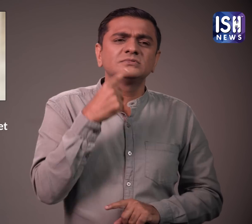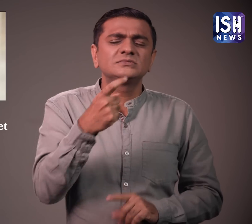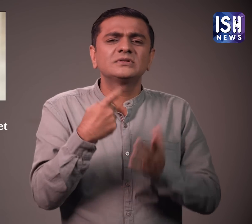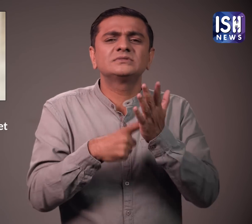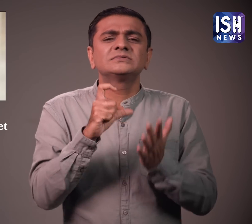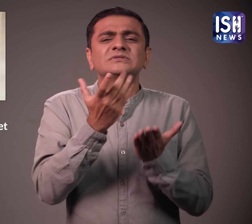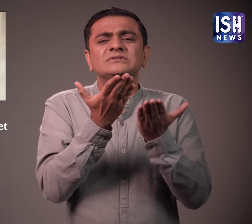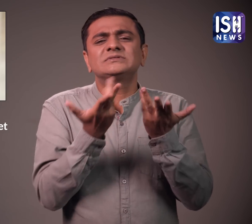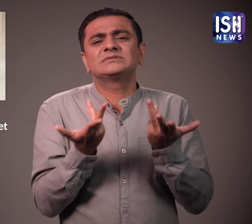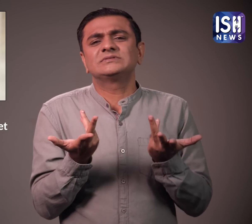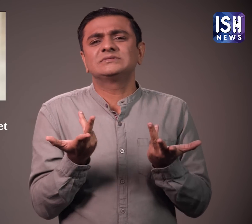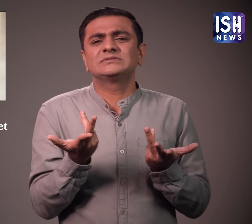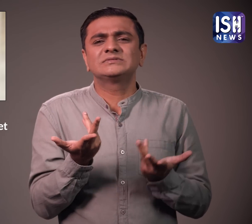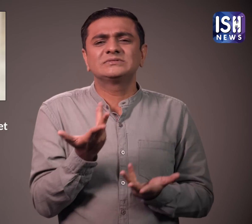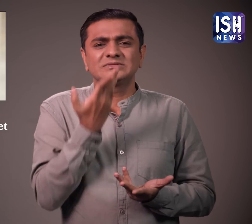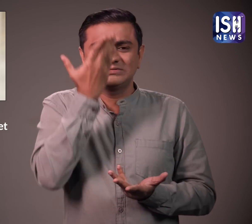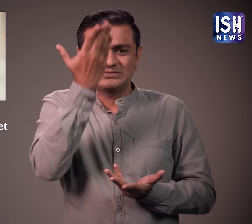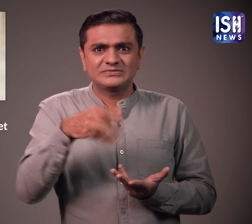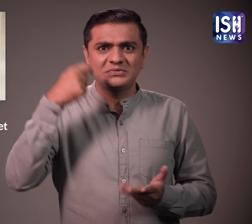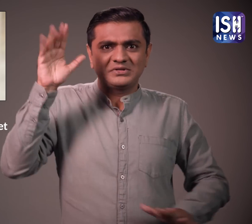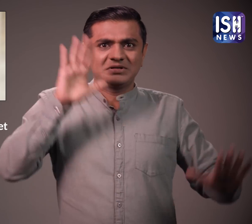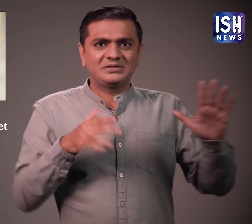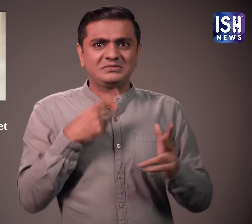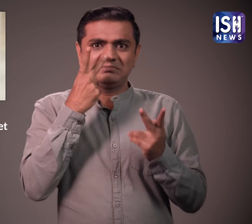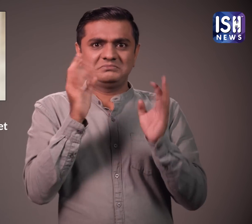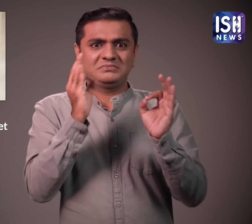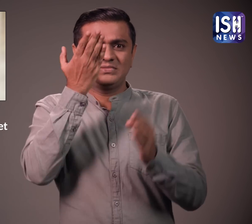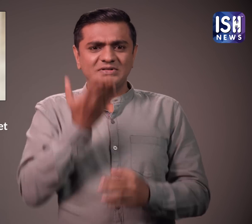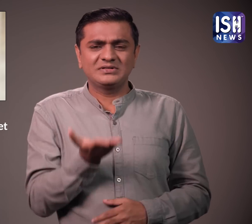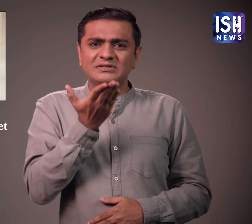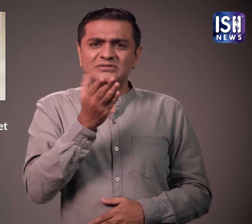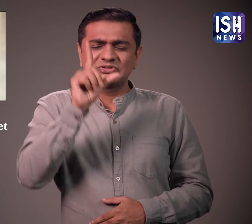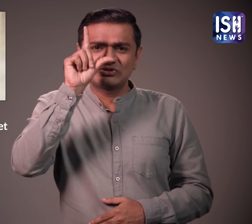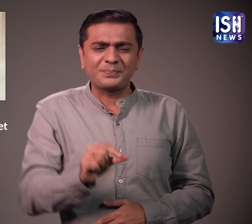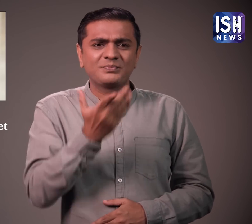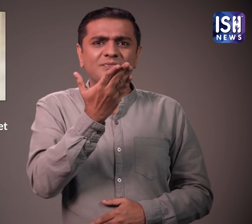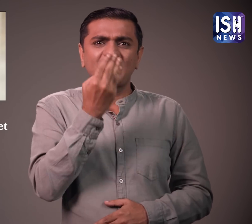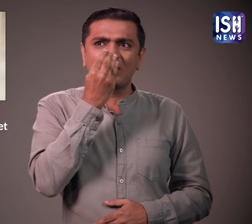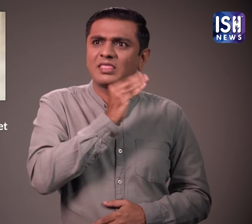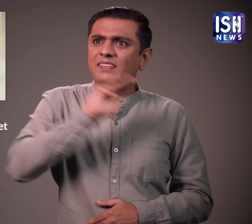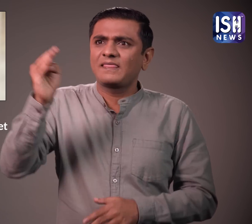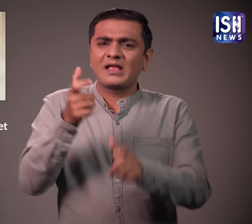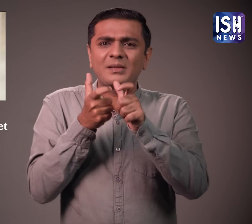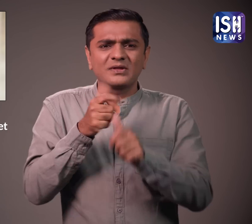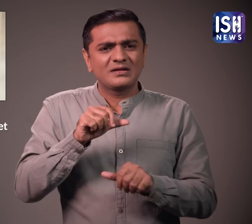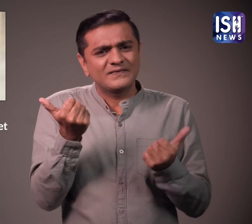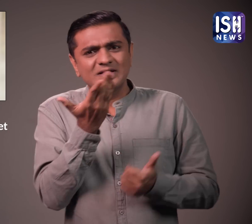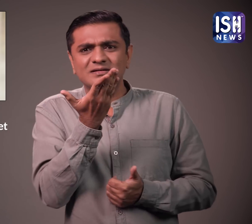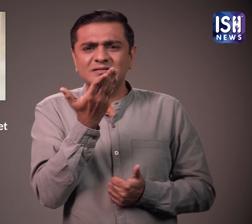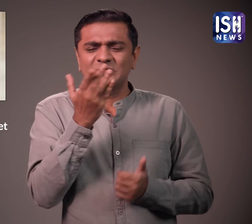है लेकिन ये बहुत गलत है कि आप इस तरह की घट्या कमेंट पोस्ट कर रही है और सेना का अपमान